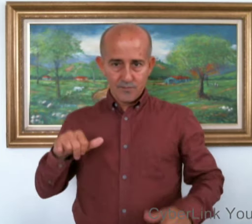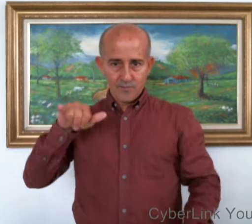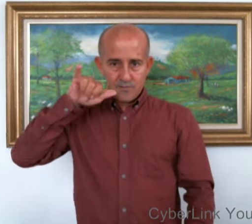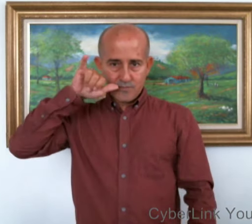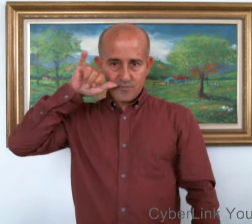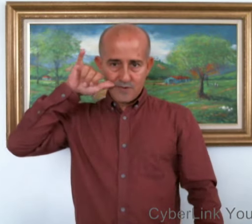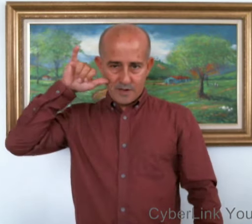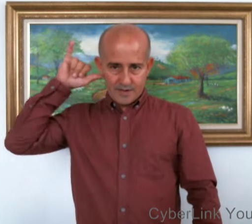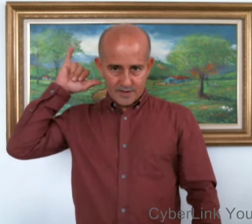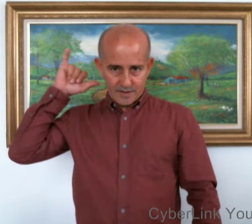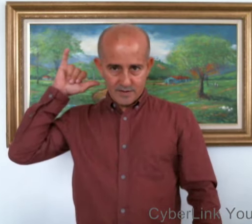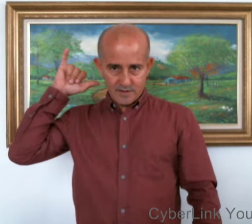Ayer.